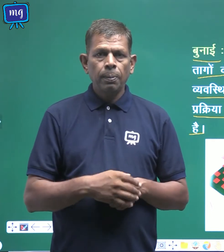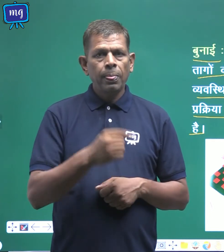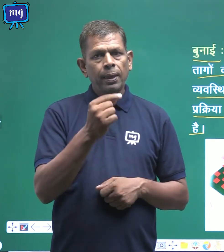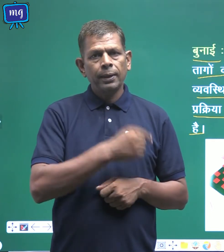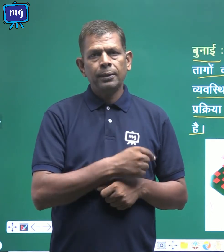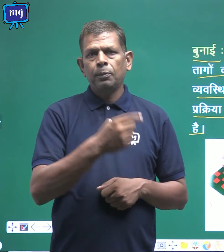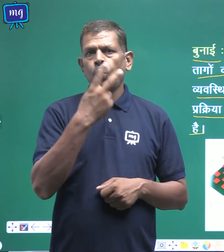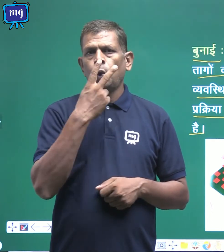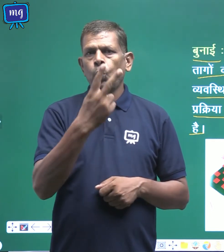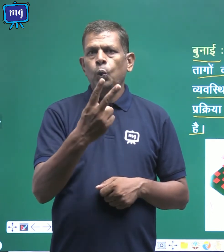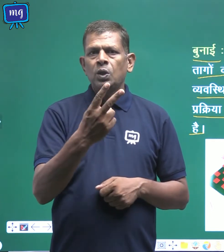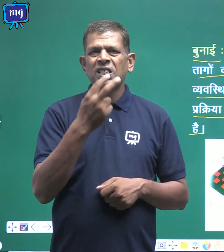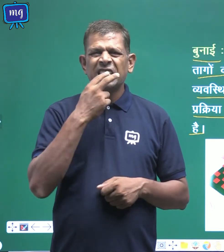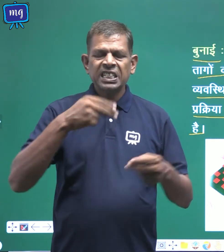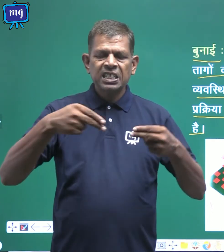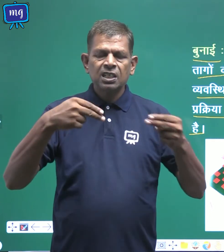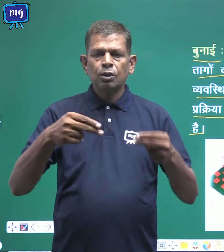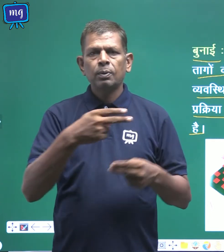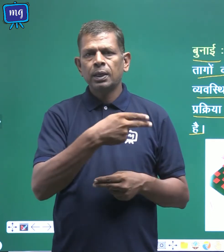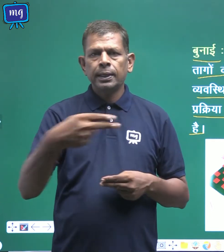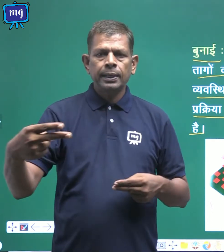इसमें कागज की दो पटियां ली गई है